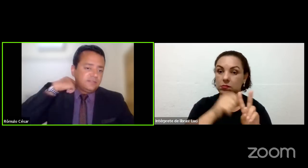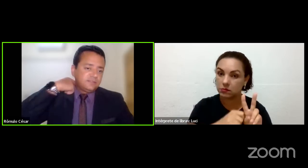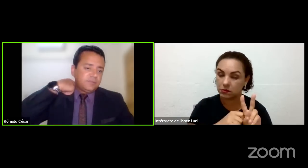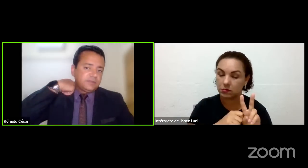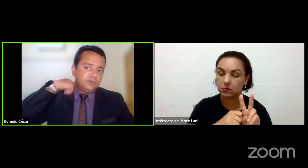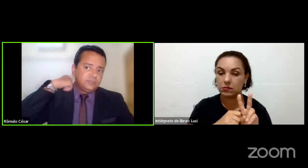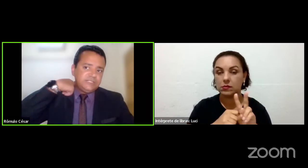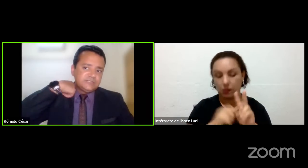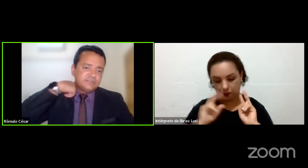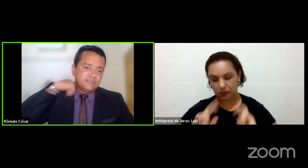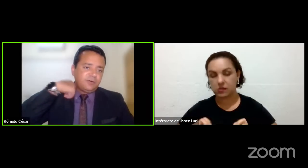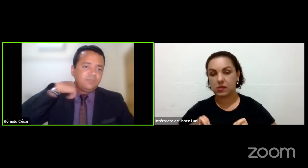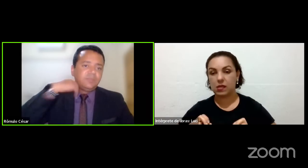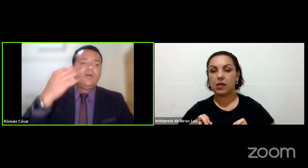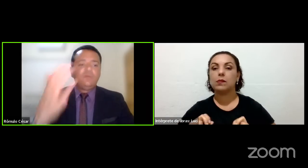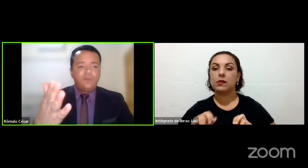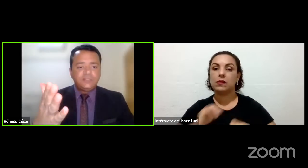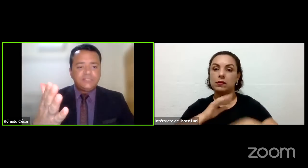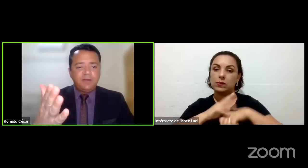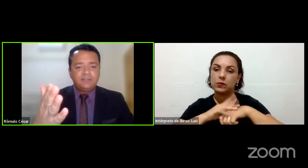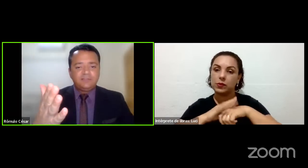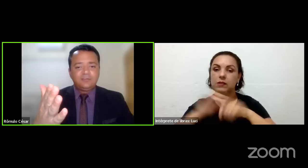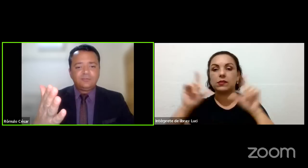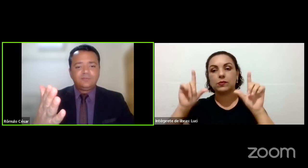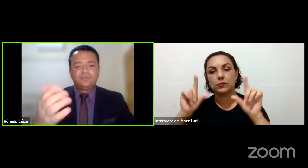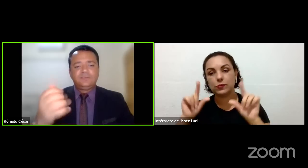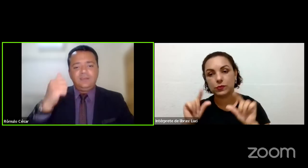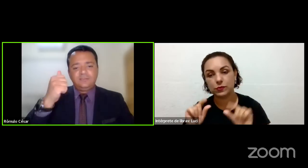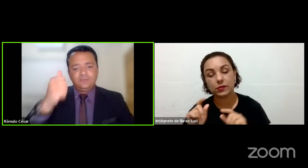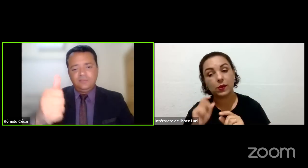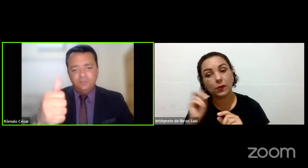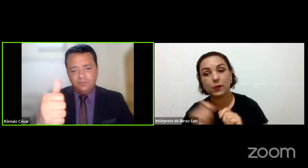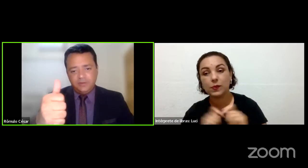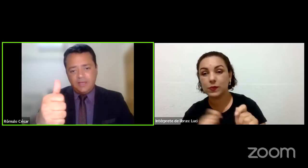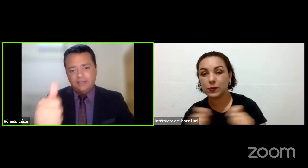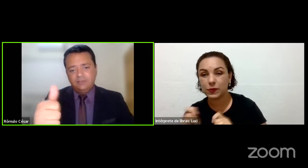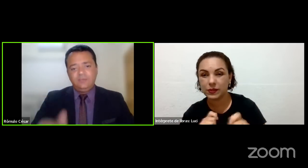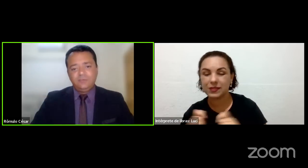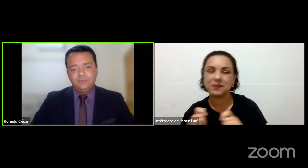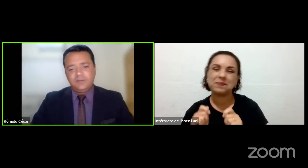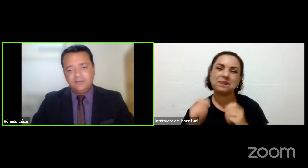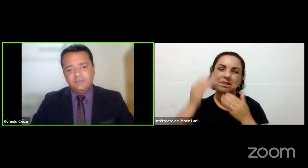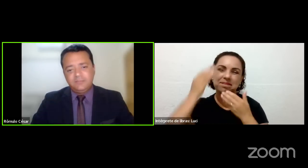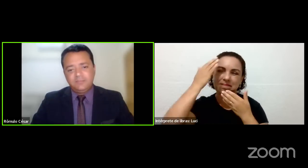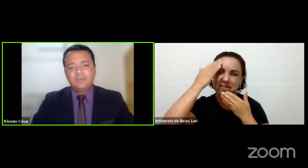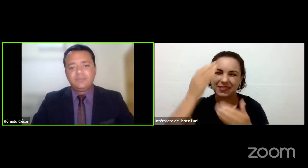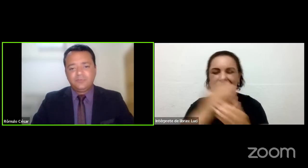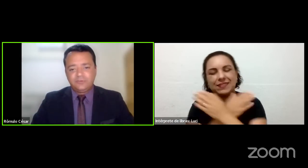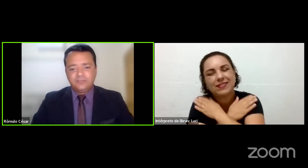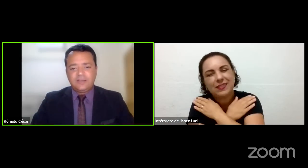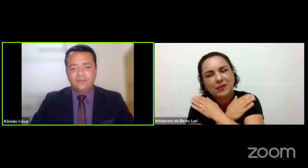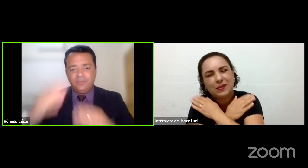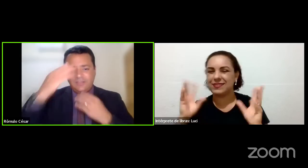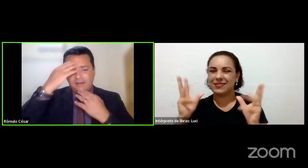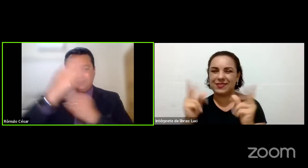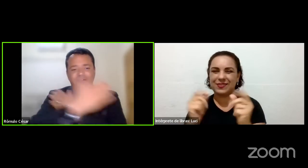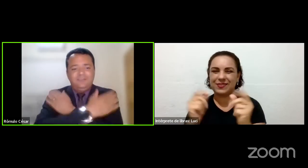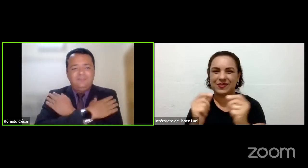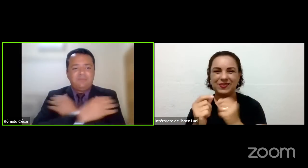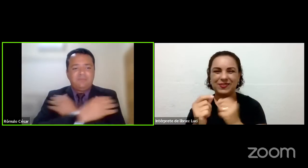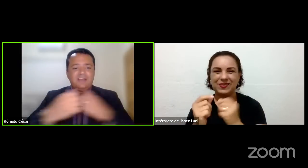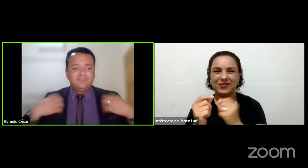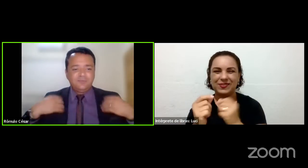controlar essas patologias, tá bom? Um forte abraço a todos vocês. Lucie, muito obrigado aí, viu? Por nos ajudar com a